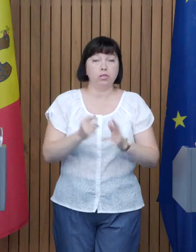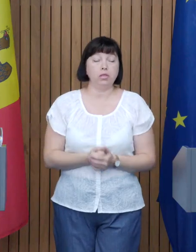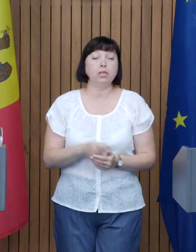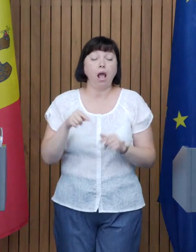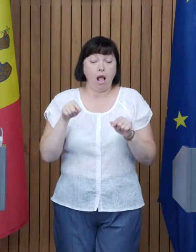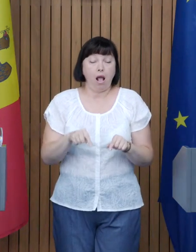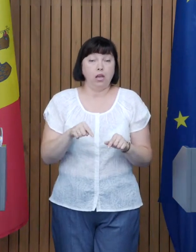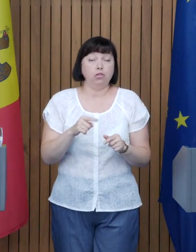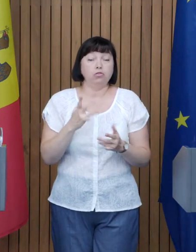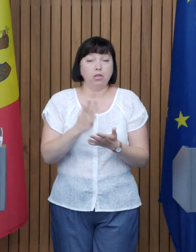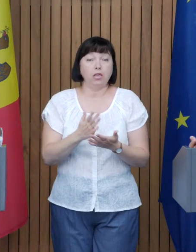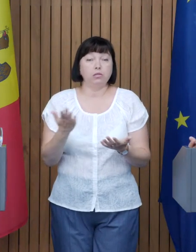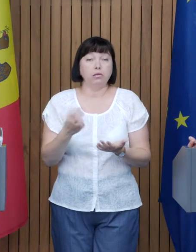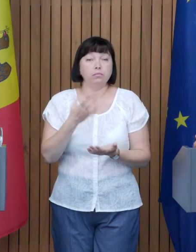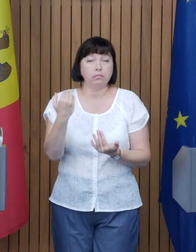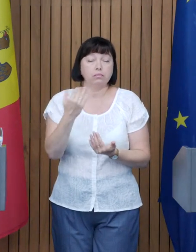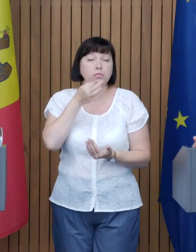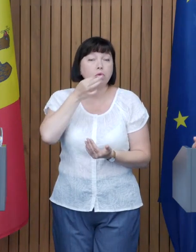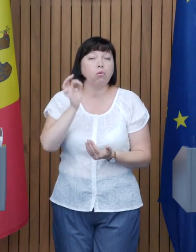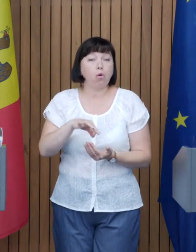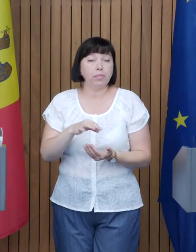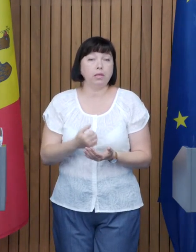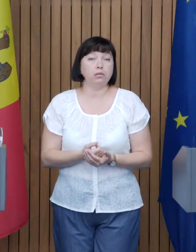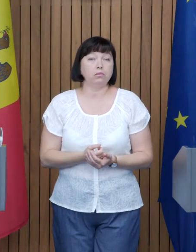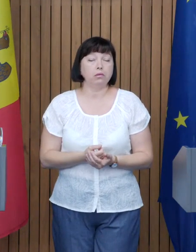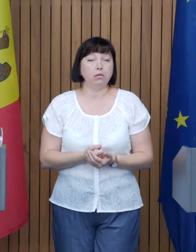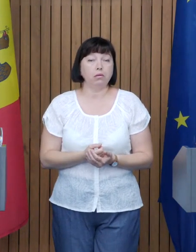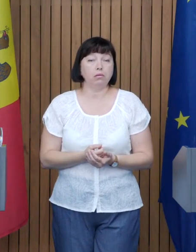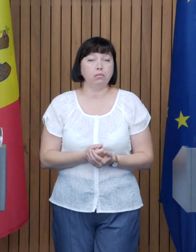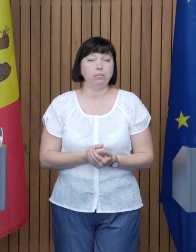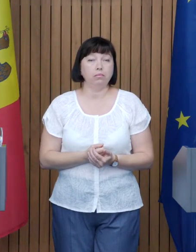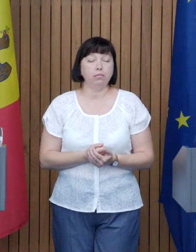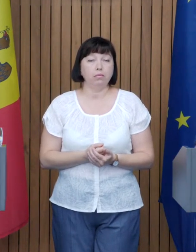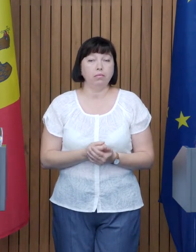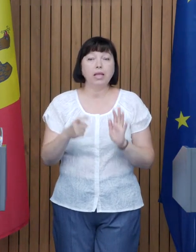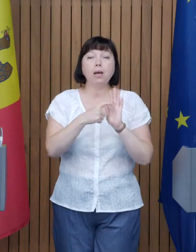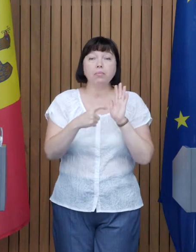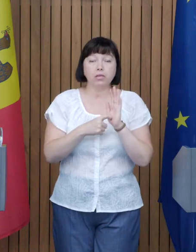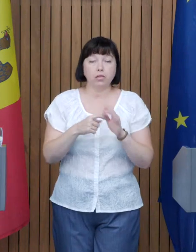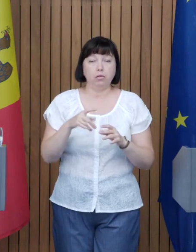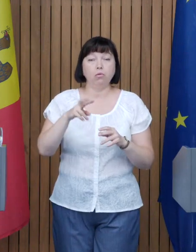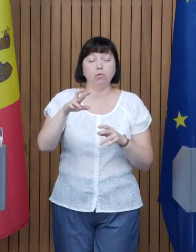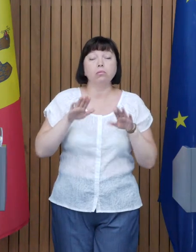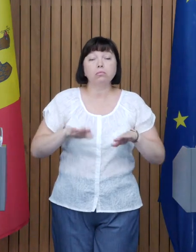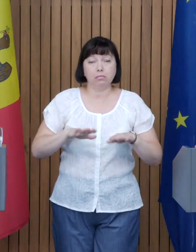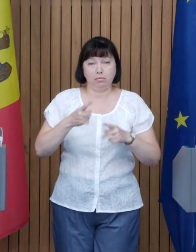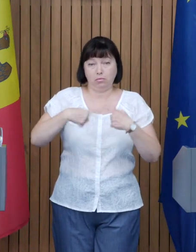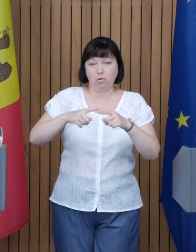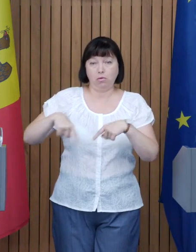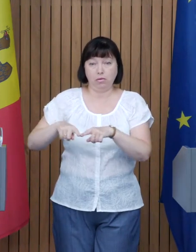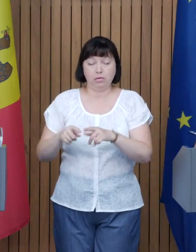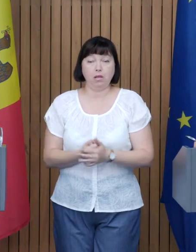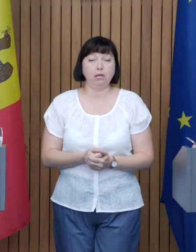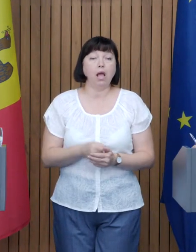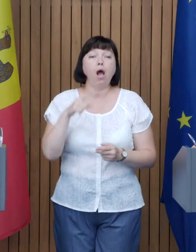aici este o competență împărțită cu autoritățile publice locale Vedem